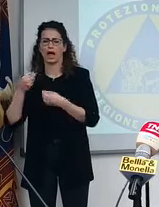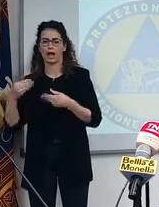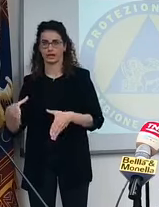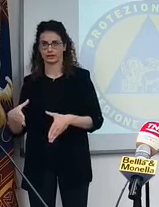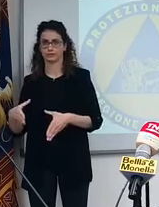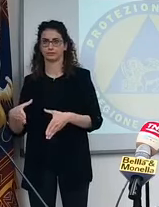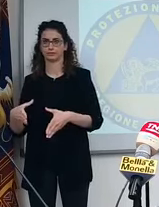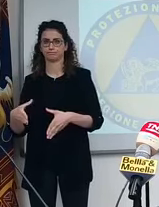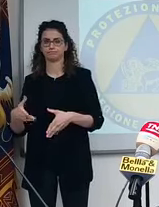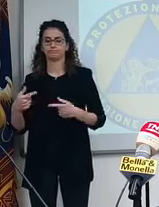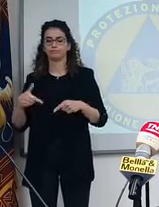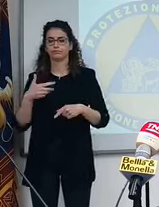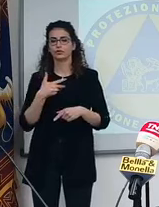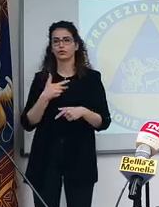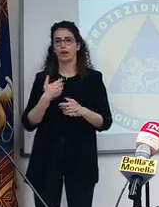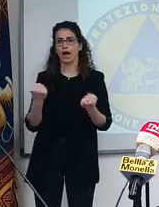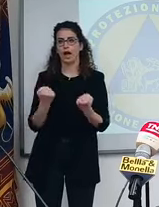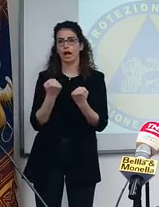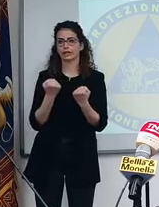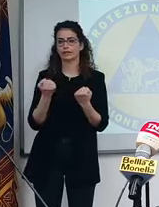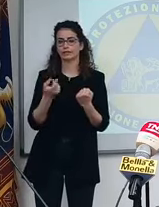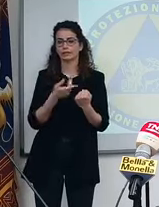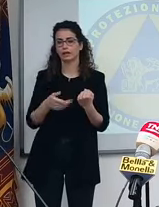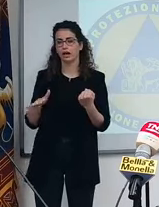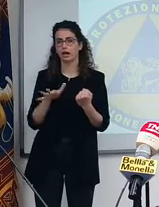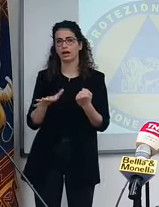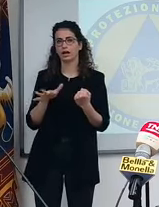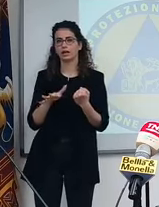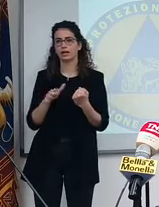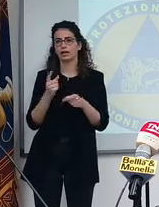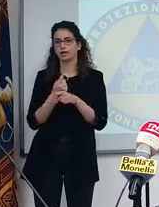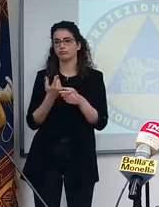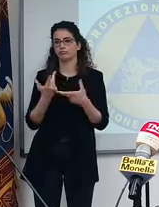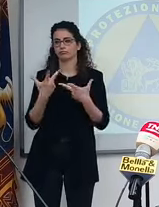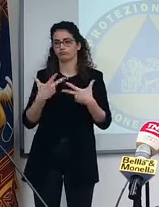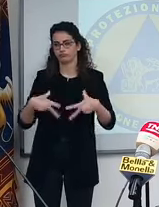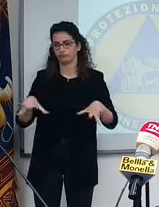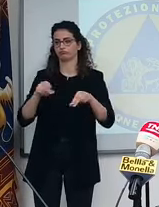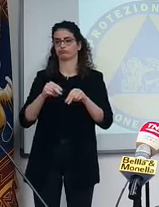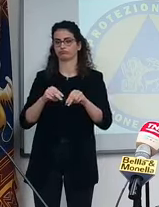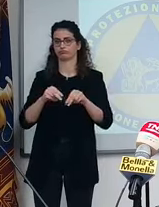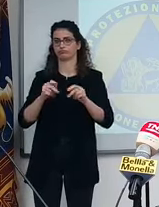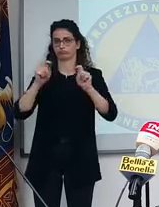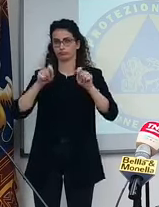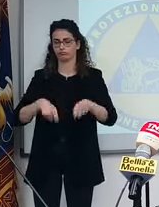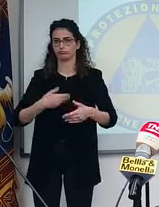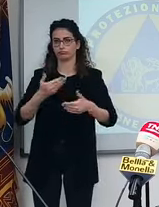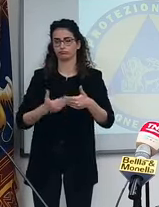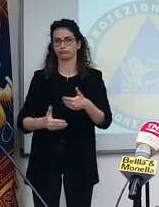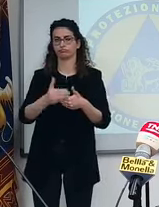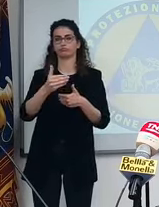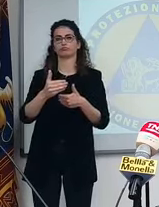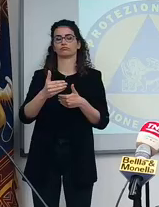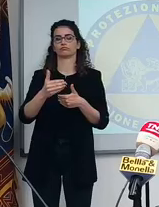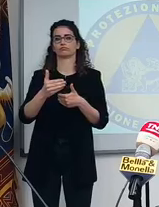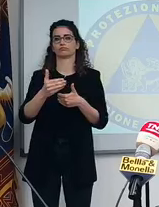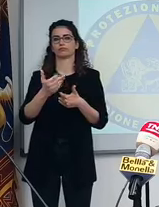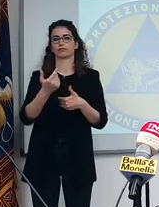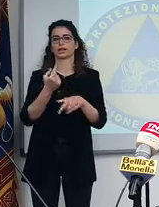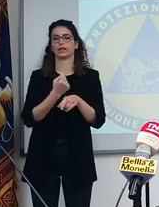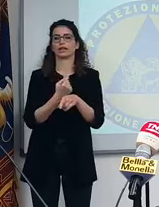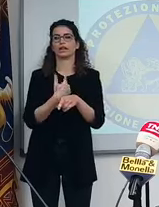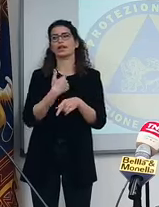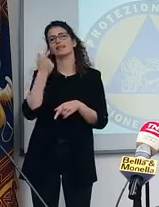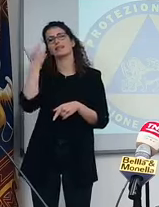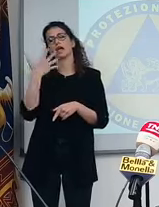sono rimasti queste attività, diciamo, da far partire. Bisogna farle partire con... e poi